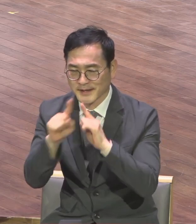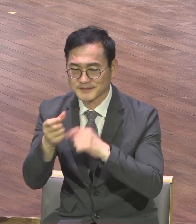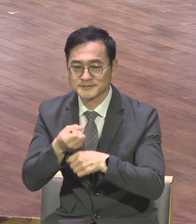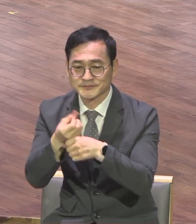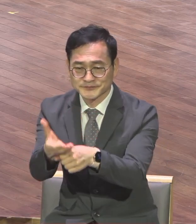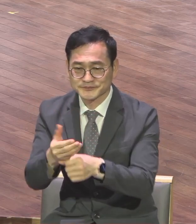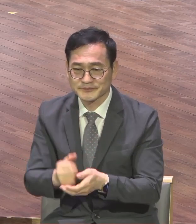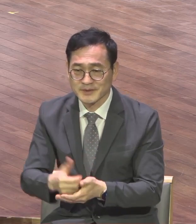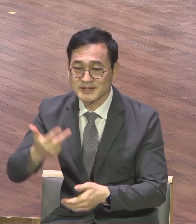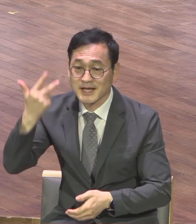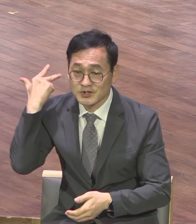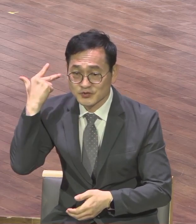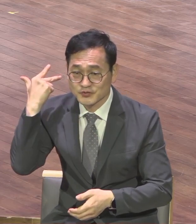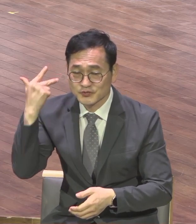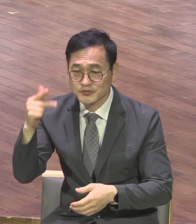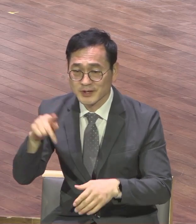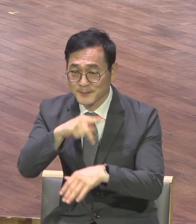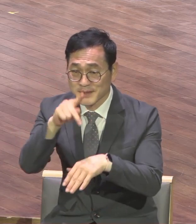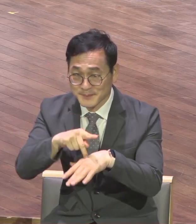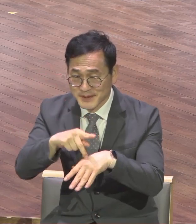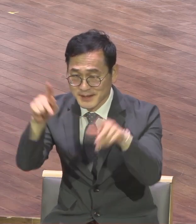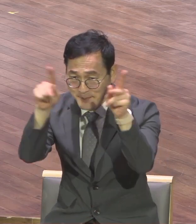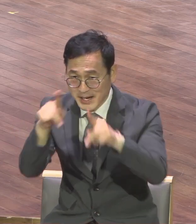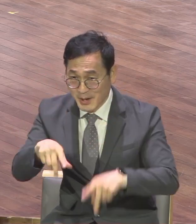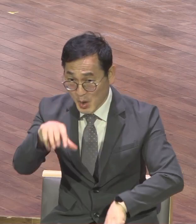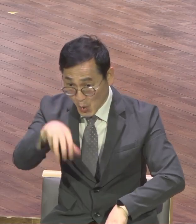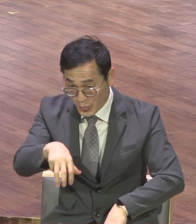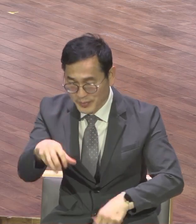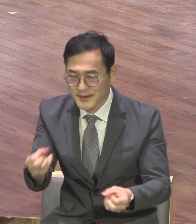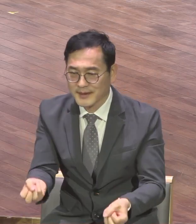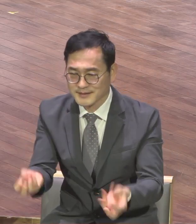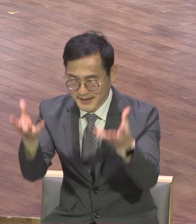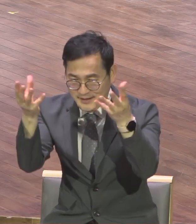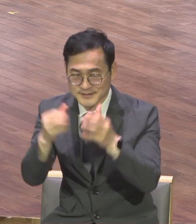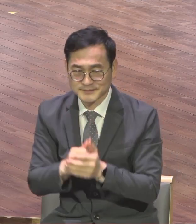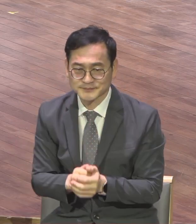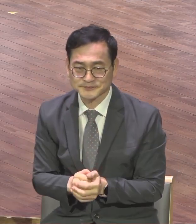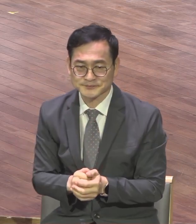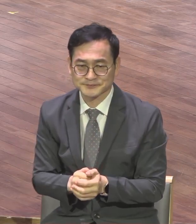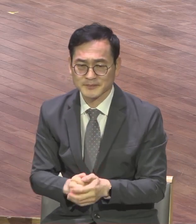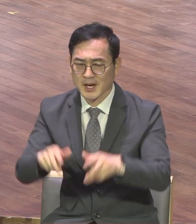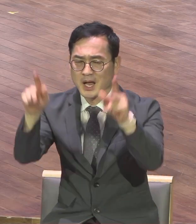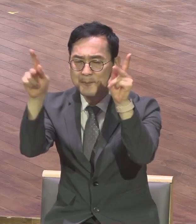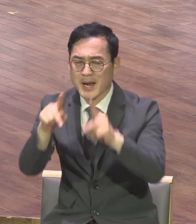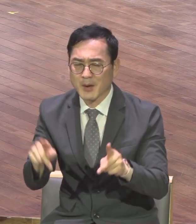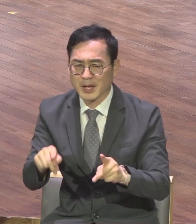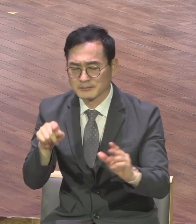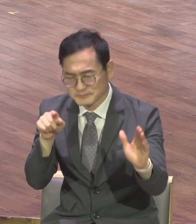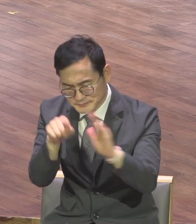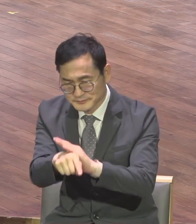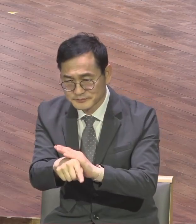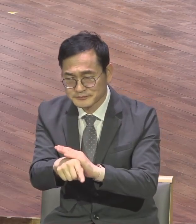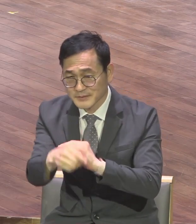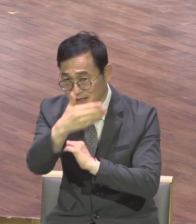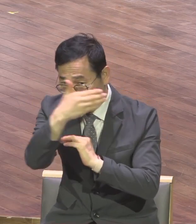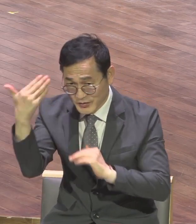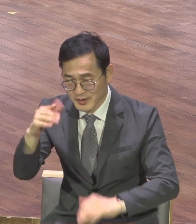팔라원에서 멀티 캠프가 진행되었습니다 저는 팔라원에 갔는데 청년들 153명과 또